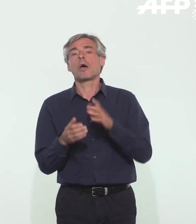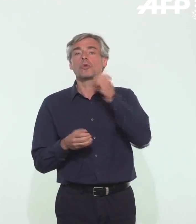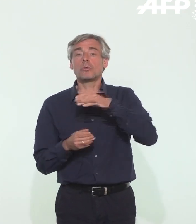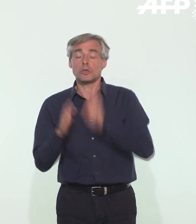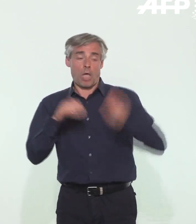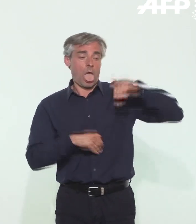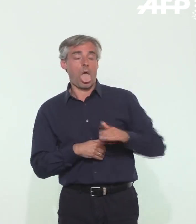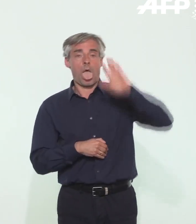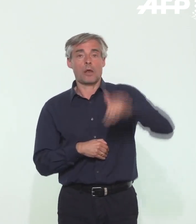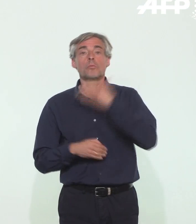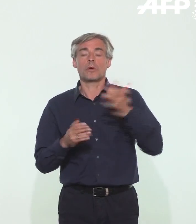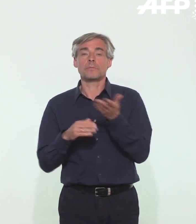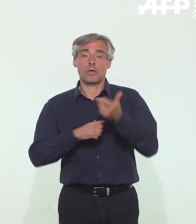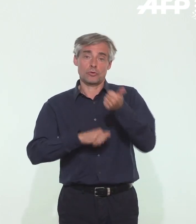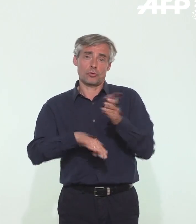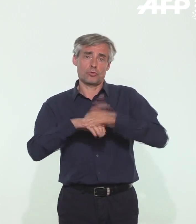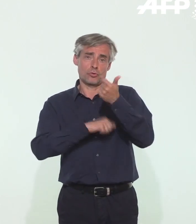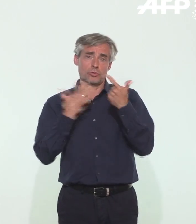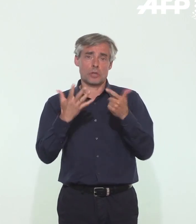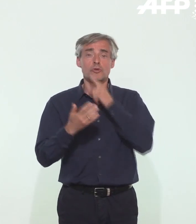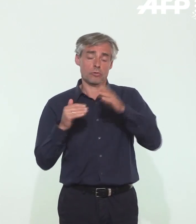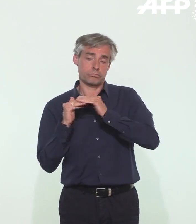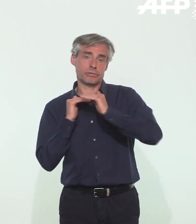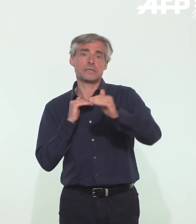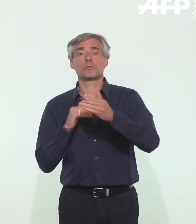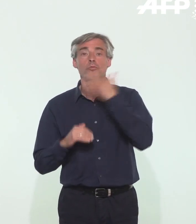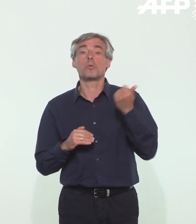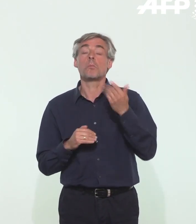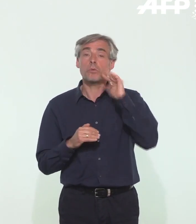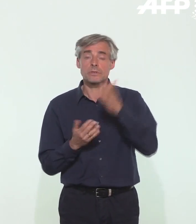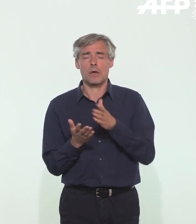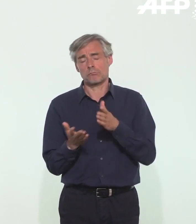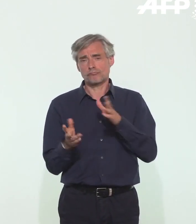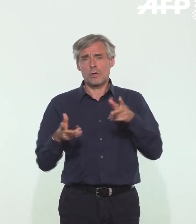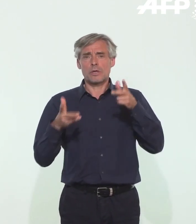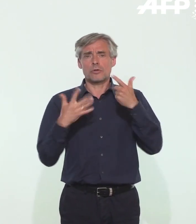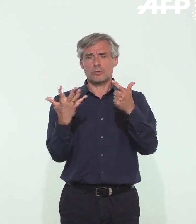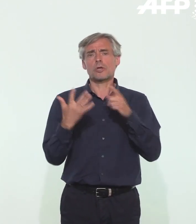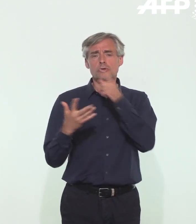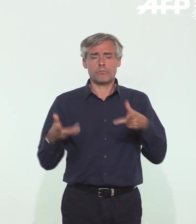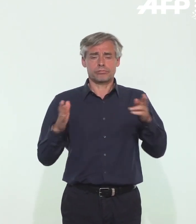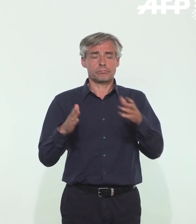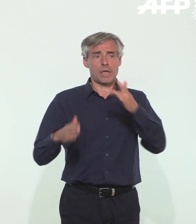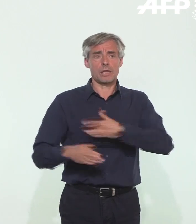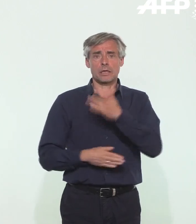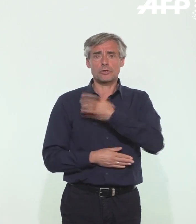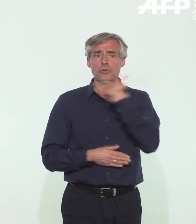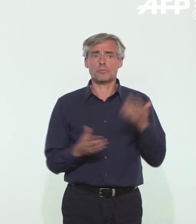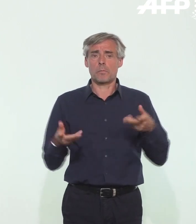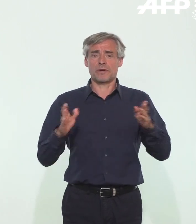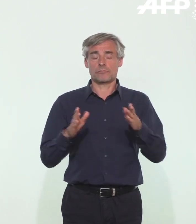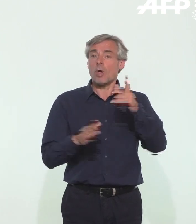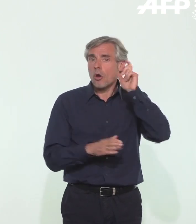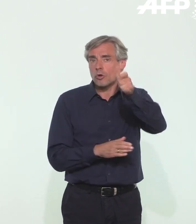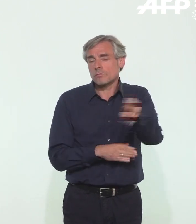importantes en fonction des week-ends, en fonction des différentes stratégies de tests. Avoir une approche sur les 7 derniers jours est une approche intéressante et il est assez